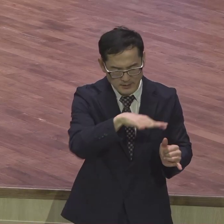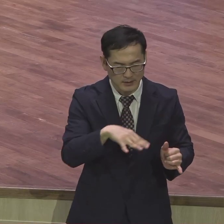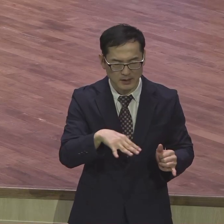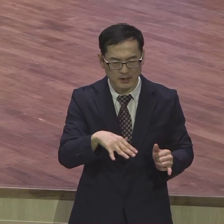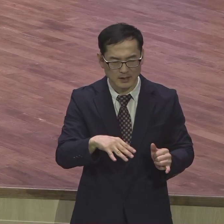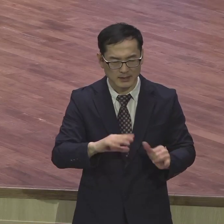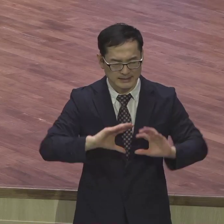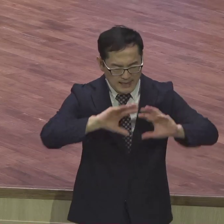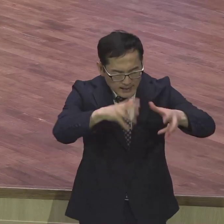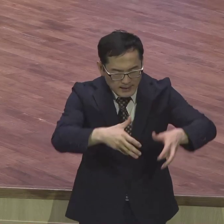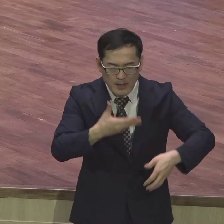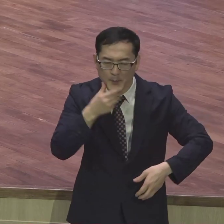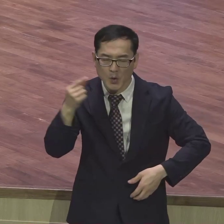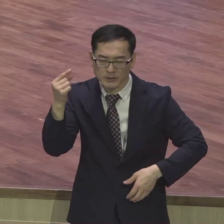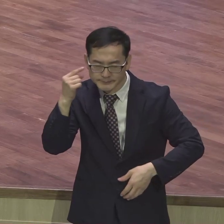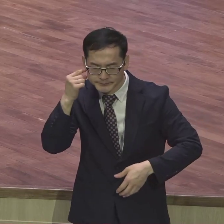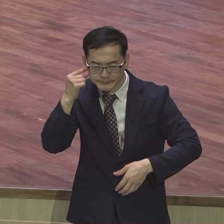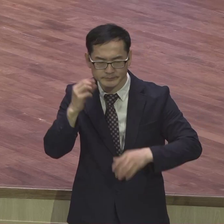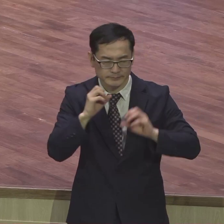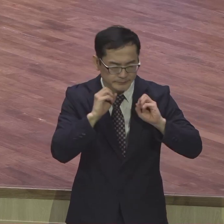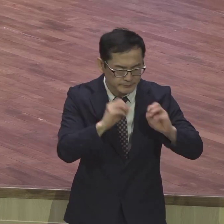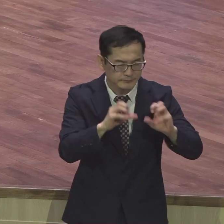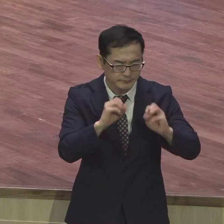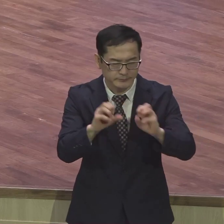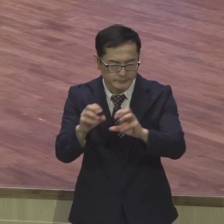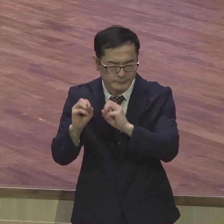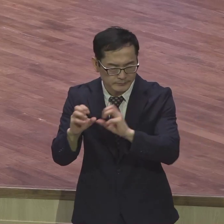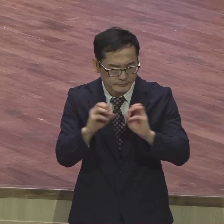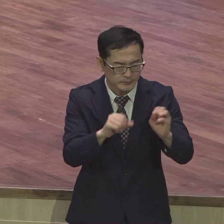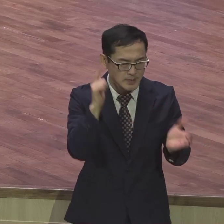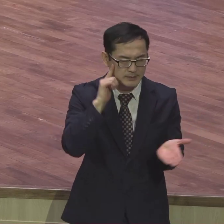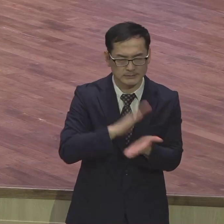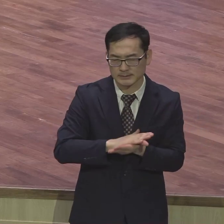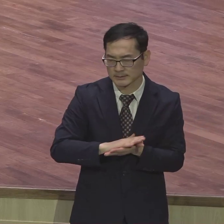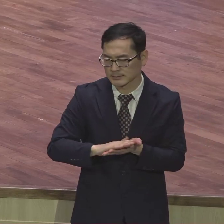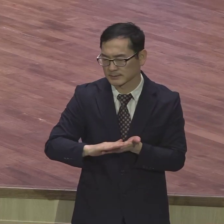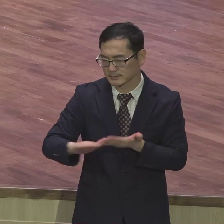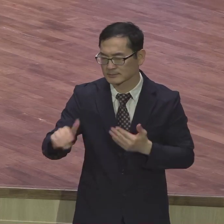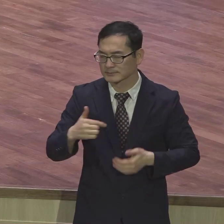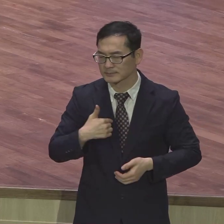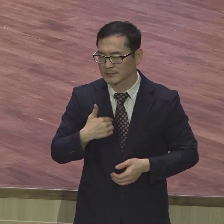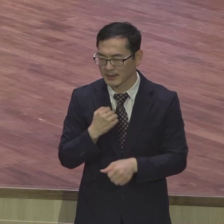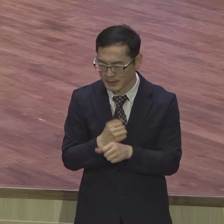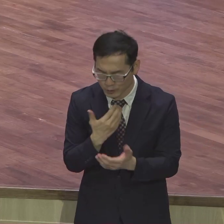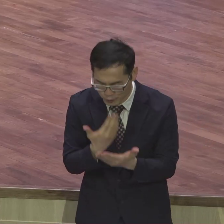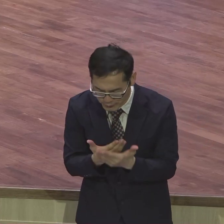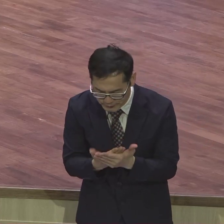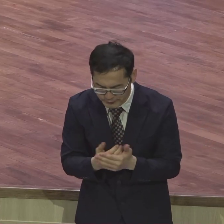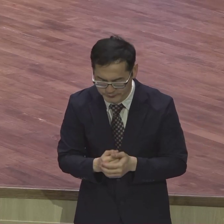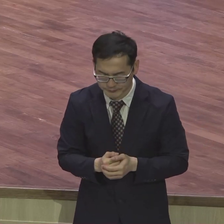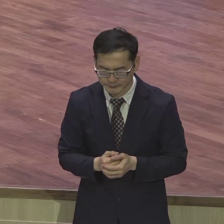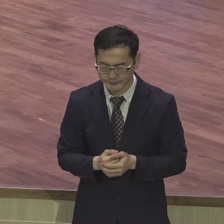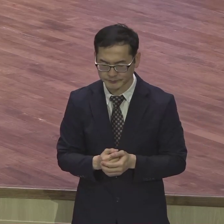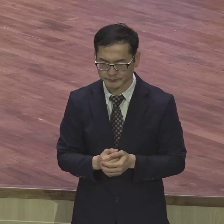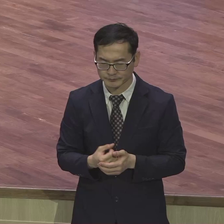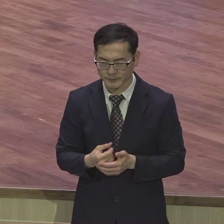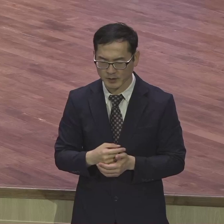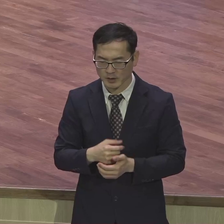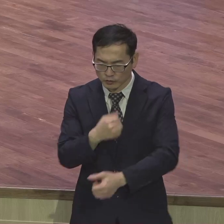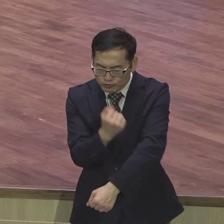평만히 이 그리스도의 봄 증거하는 교회로 계속해서 성장하게 하여 주옵시고 이런 신한 모든 하나님의